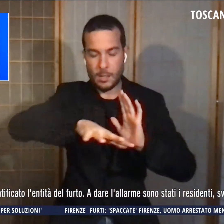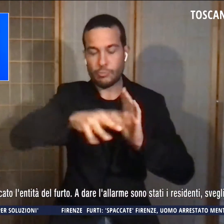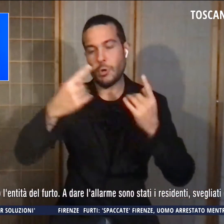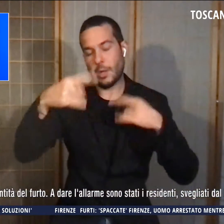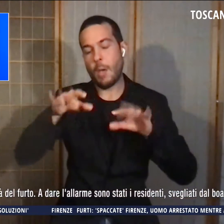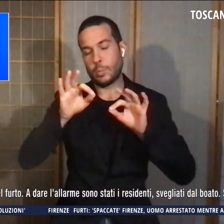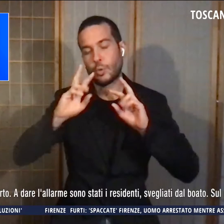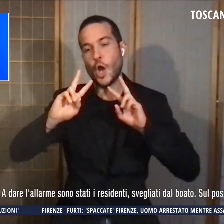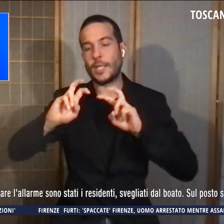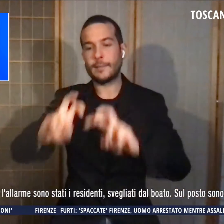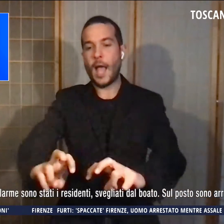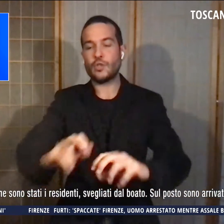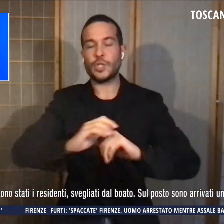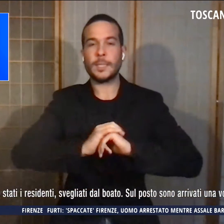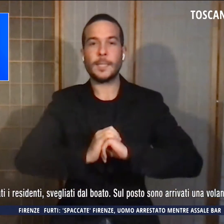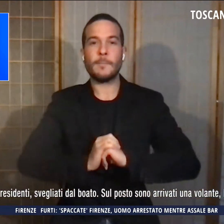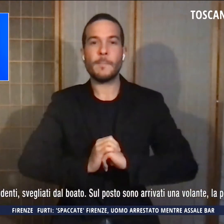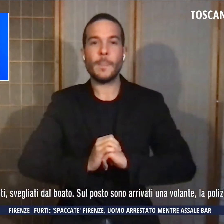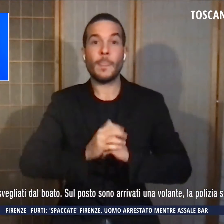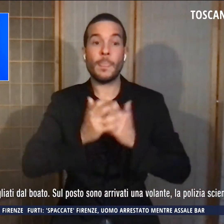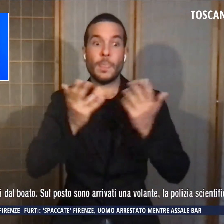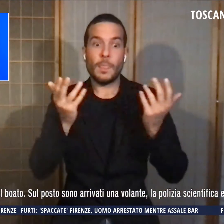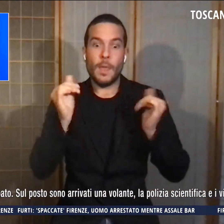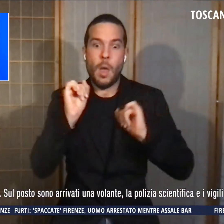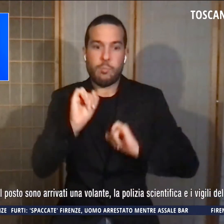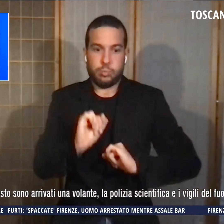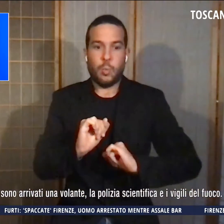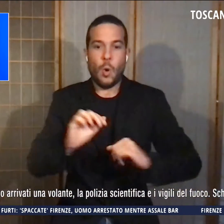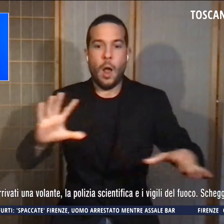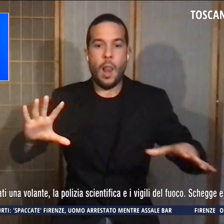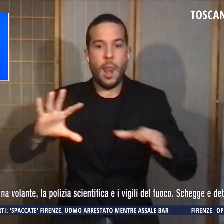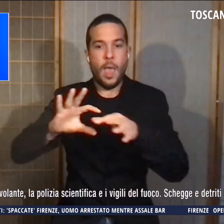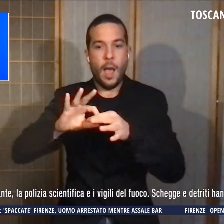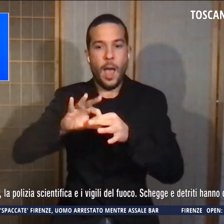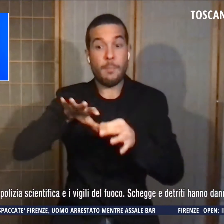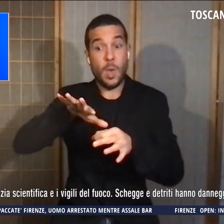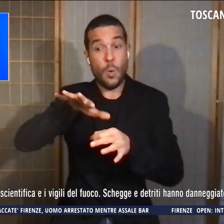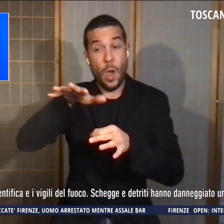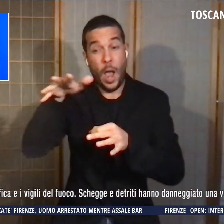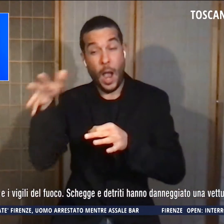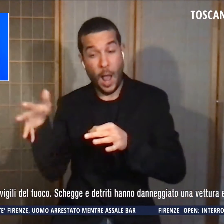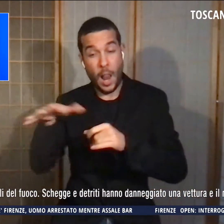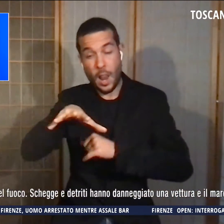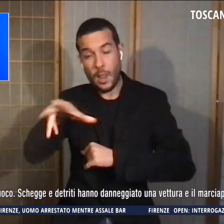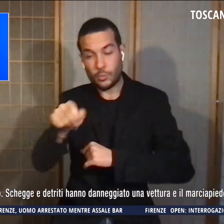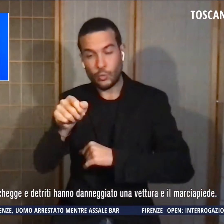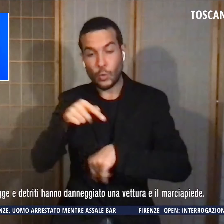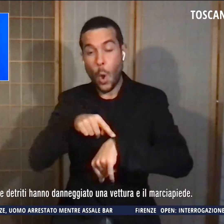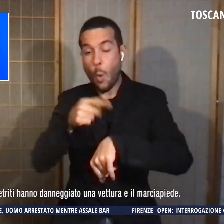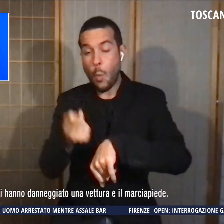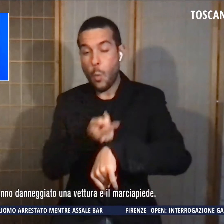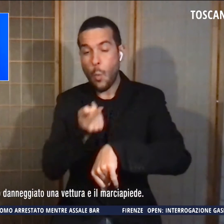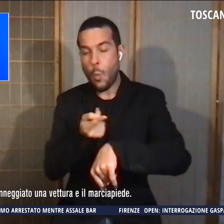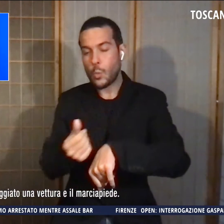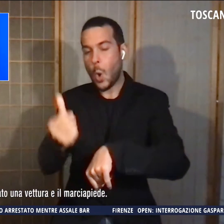indagini. Non è escluso un legame con un altro colpo commesso un'ora prima a uno sportello bancomat